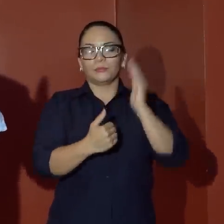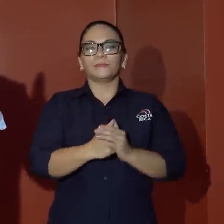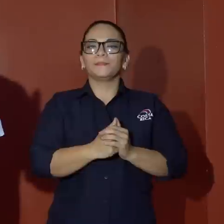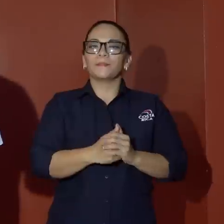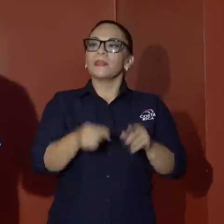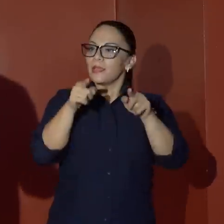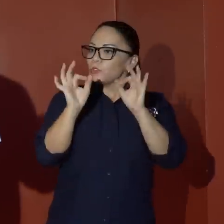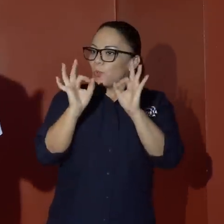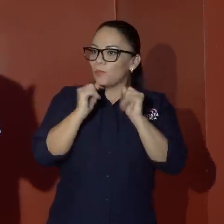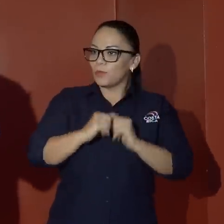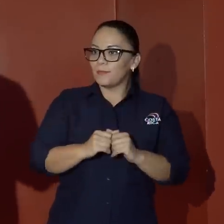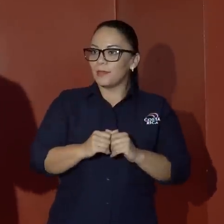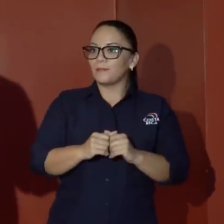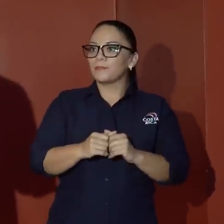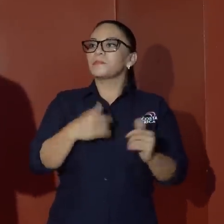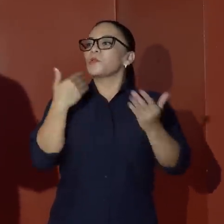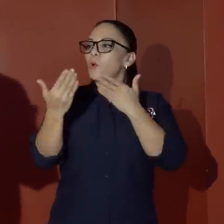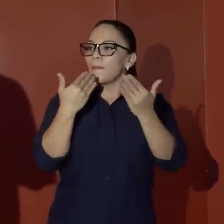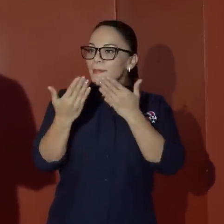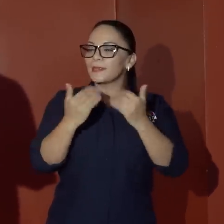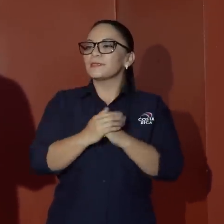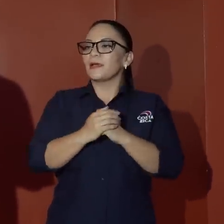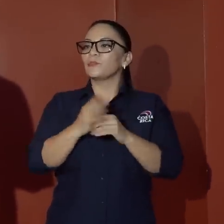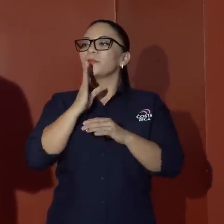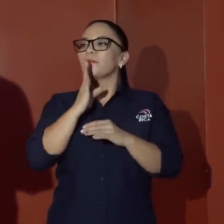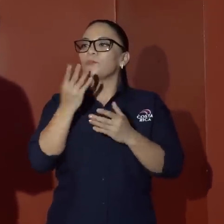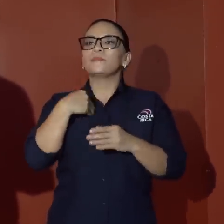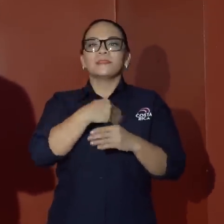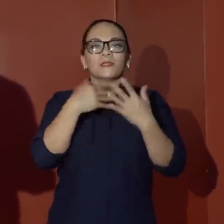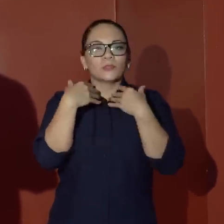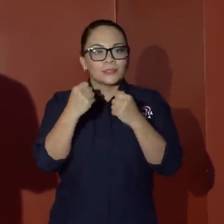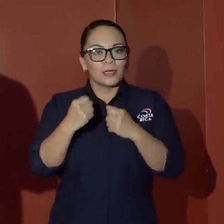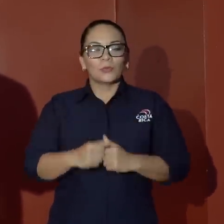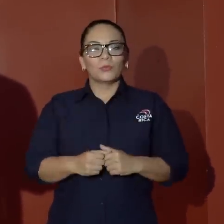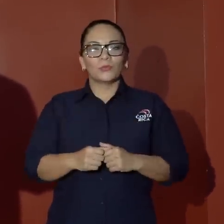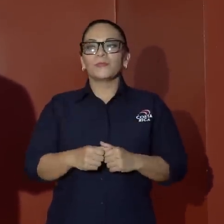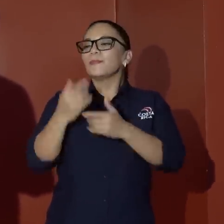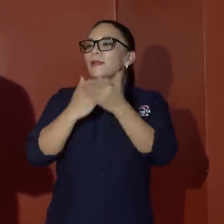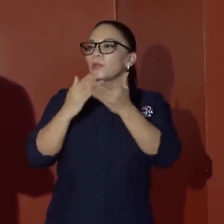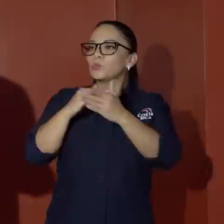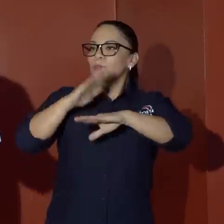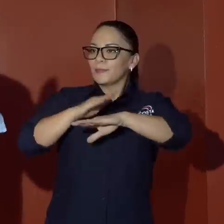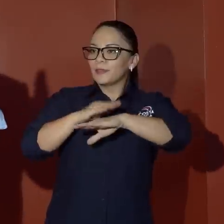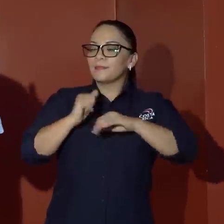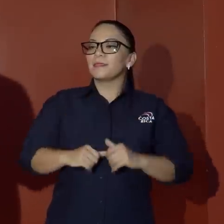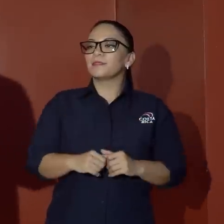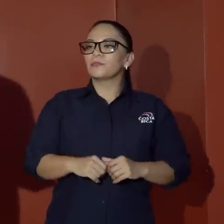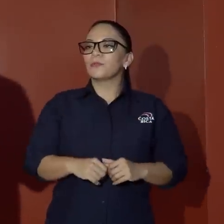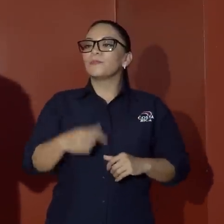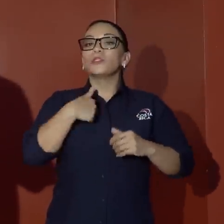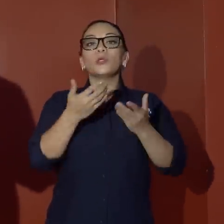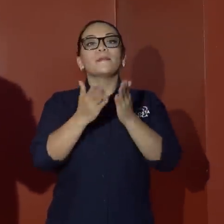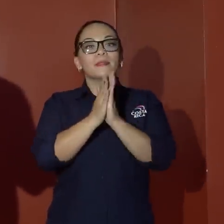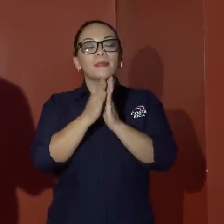Eso va bien, ahí conversamos, hablamos del Ministerio de Salud, para ciertos permisos. Yo le